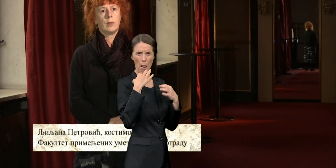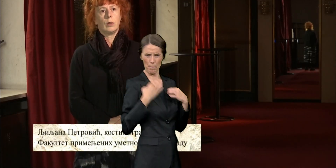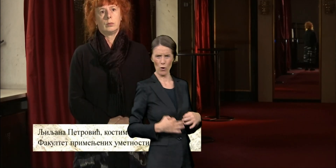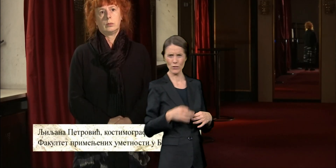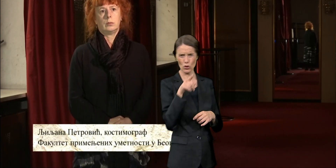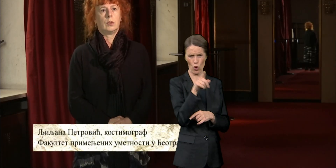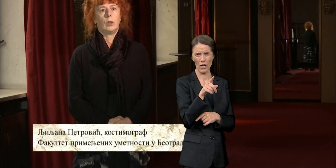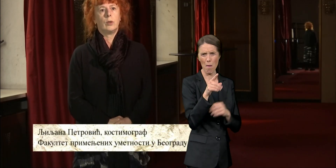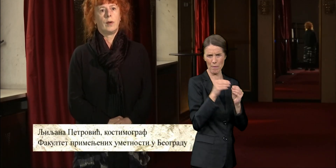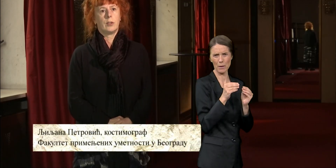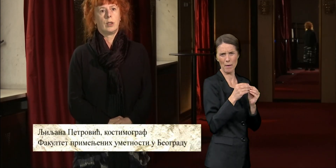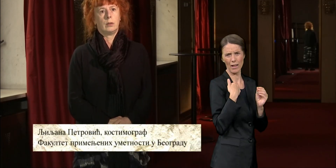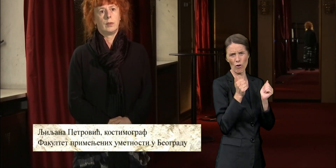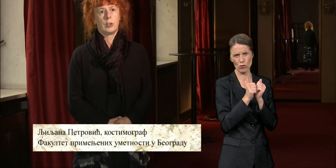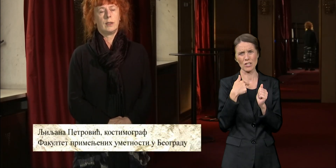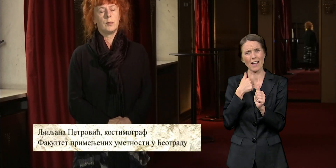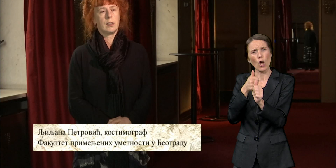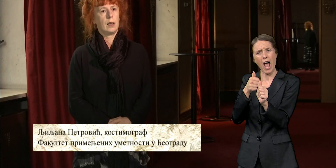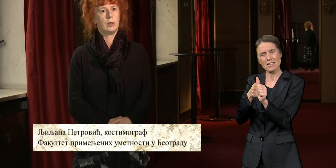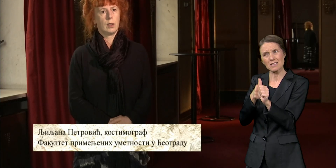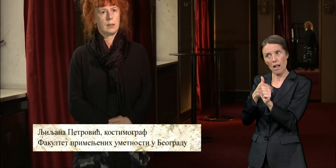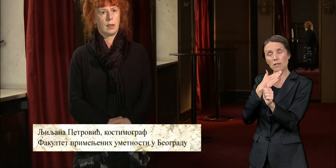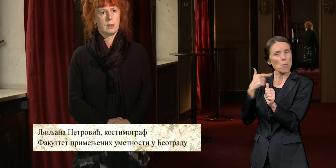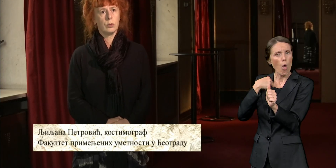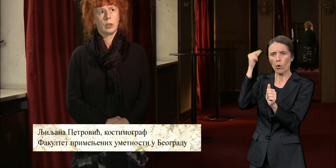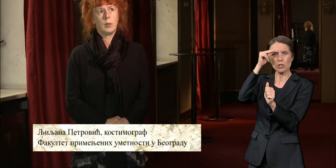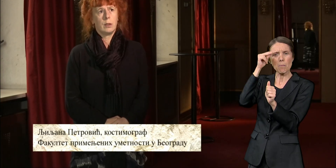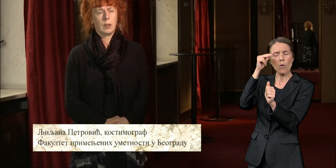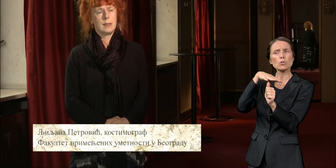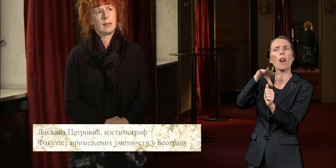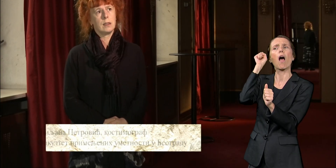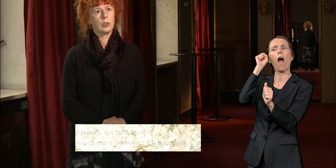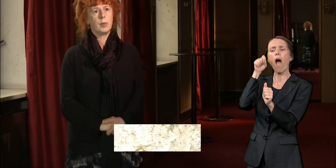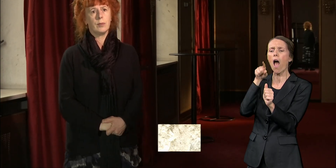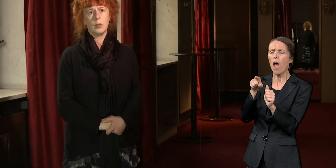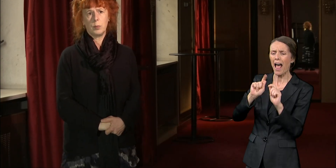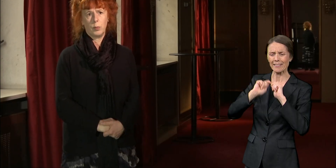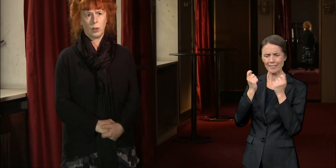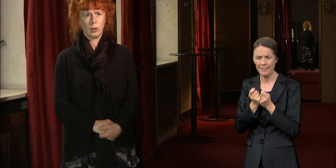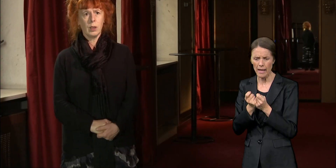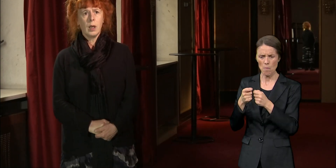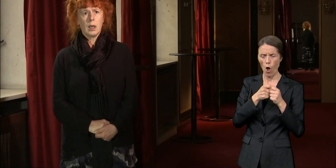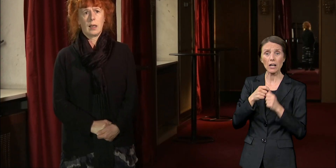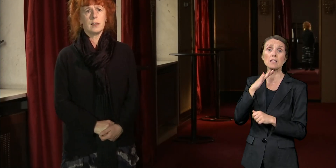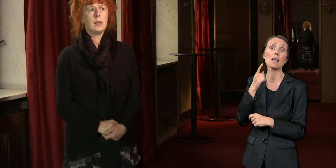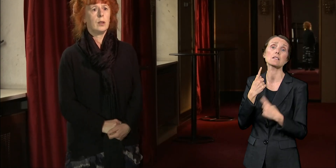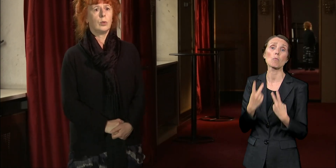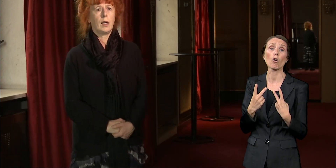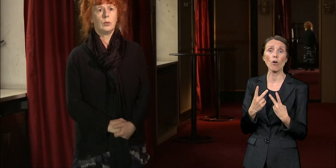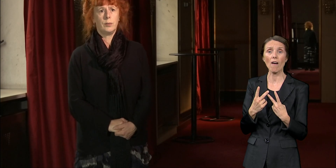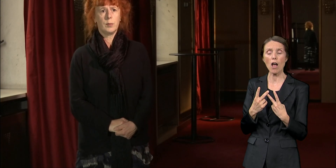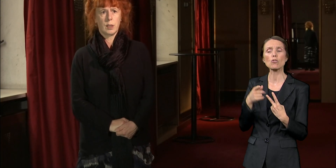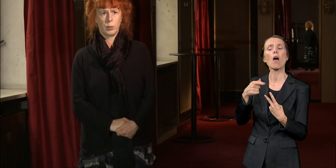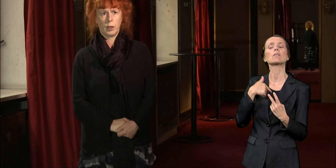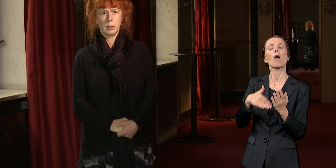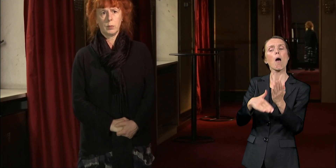Prvenstveno koliko je važno važan timski rad i organizacija što je meni veoma pomoglo kasnije u